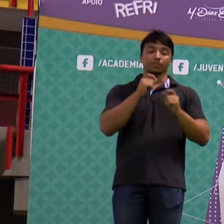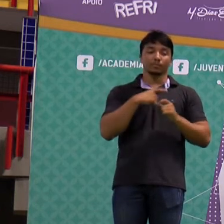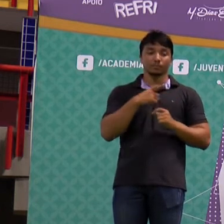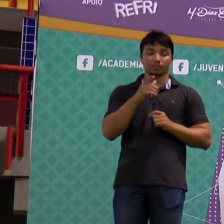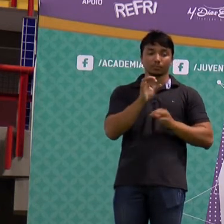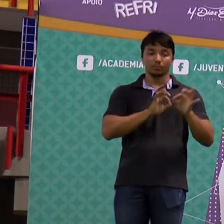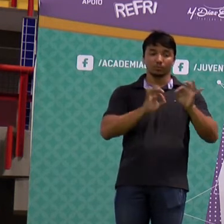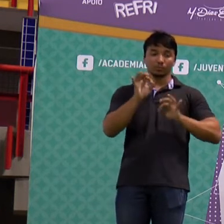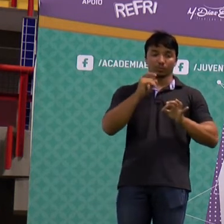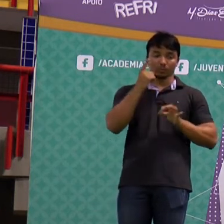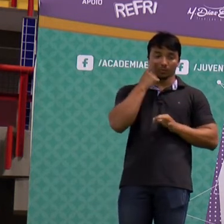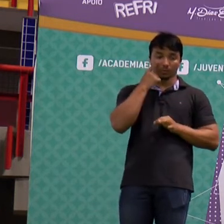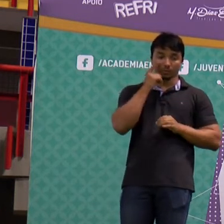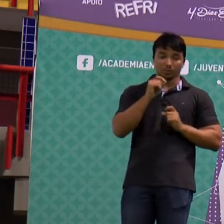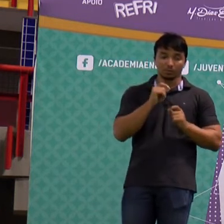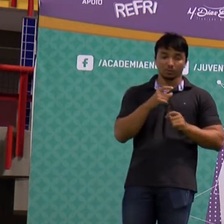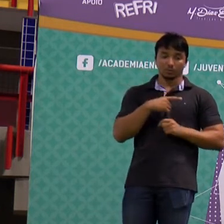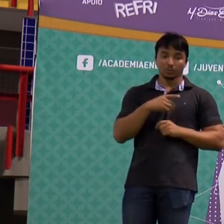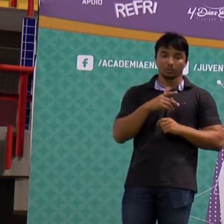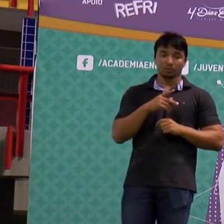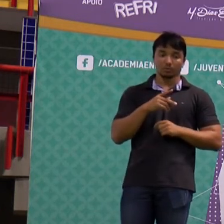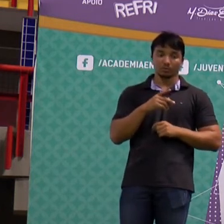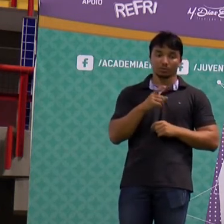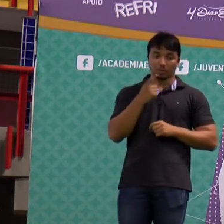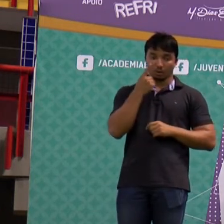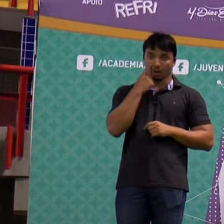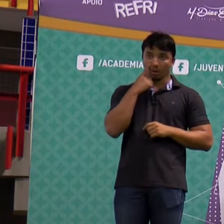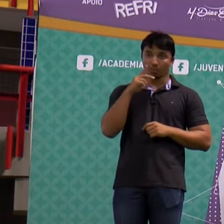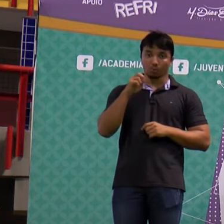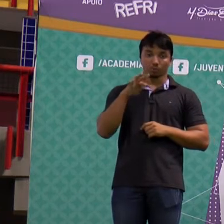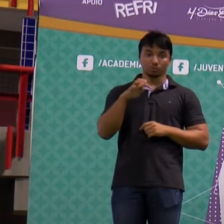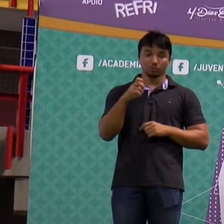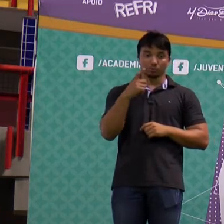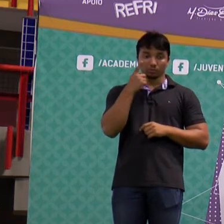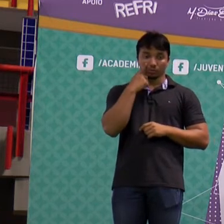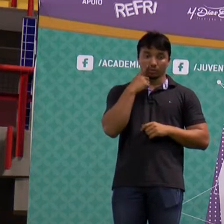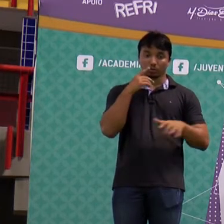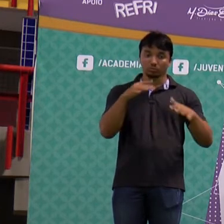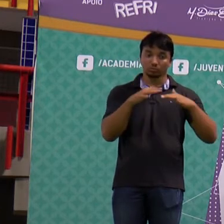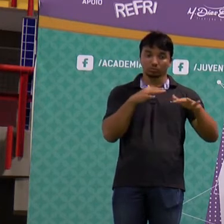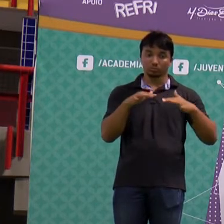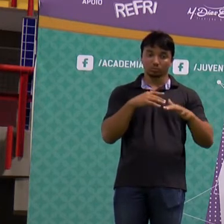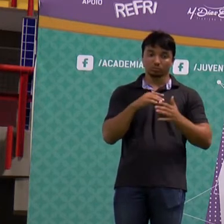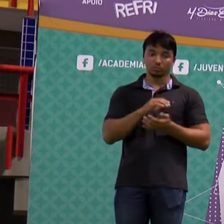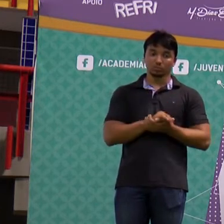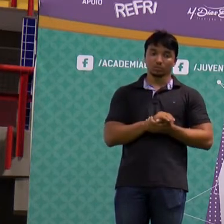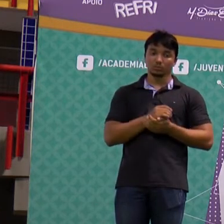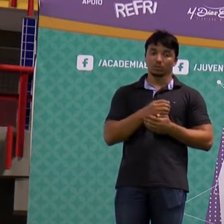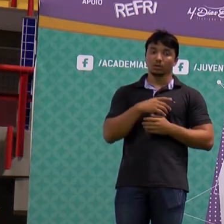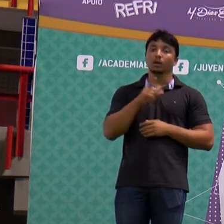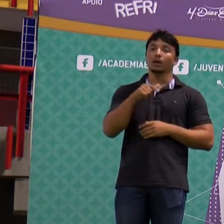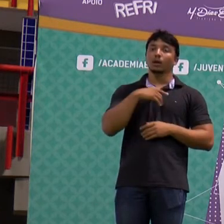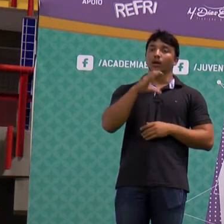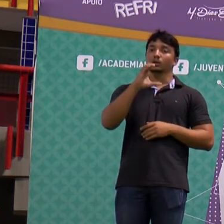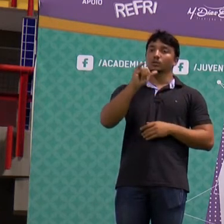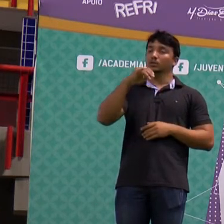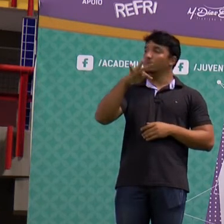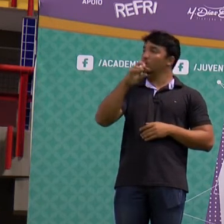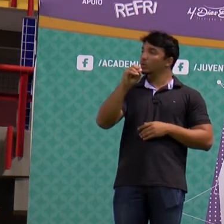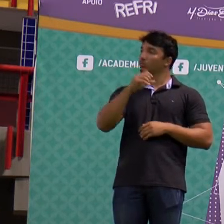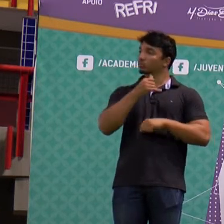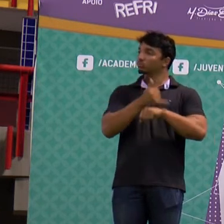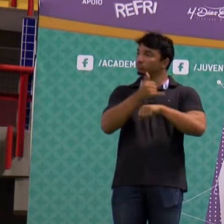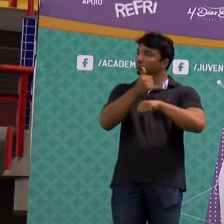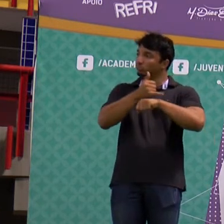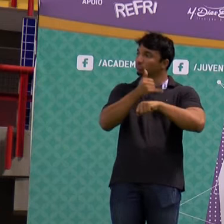está preparando ali a ponte de Tacoma para você ter uma noçãozinha. Olha só a ponte de cimento, concreto armado,